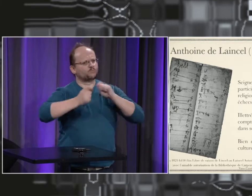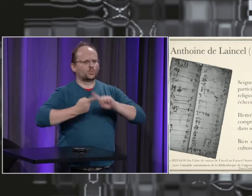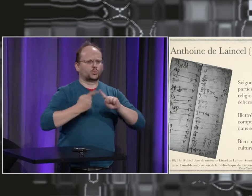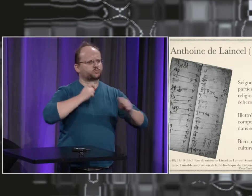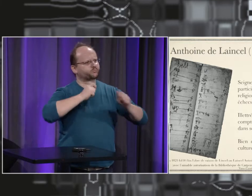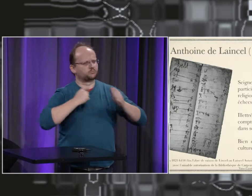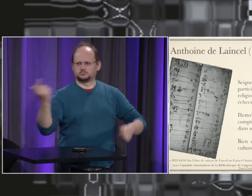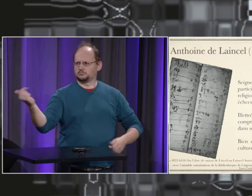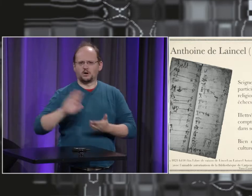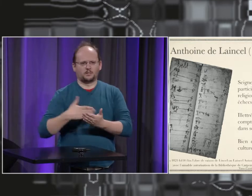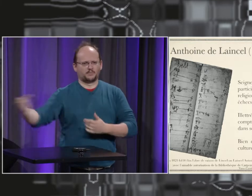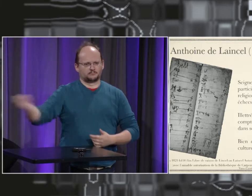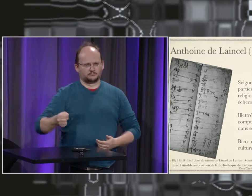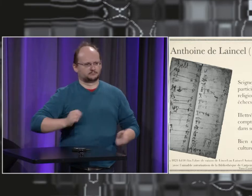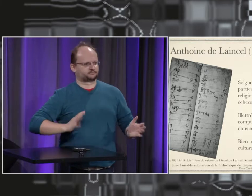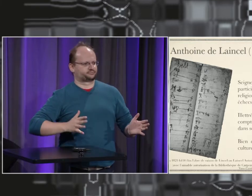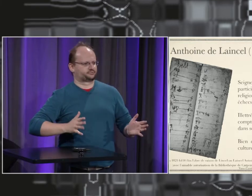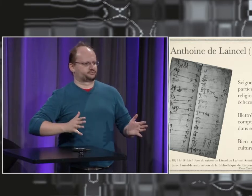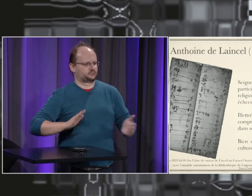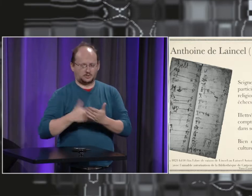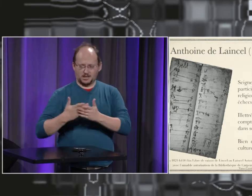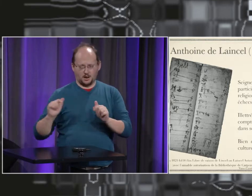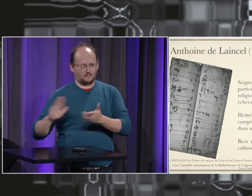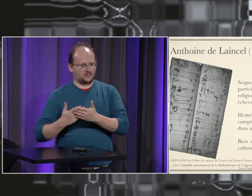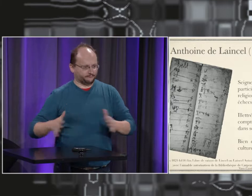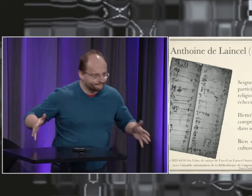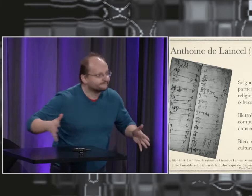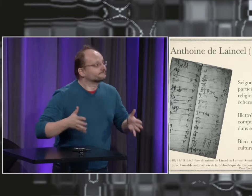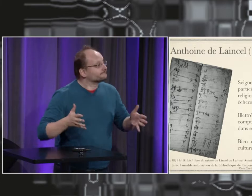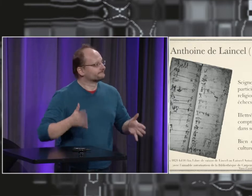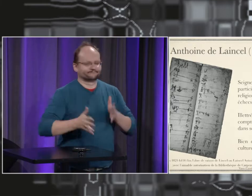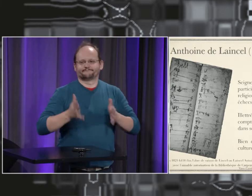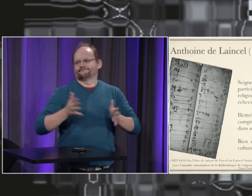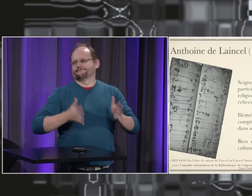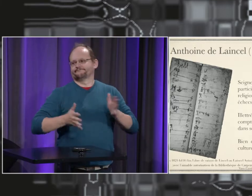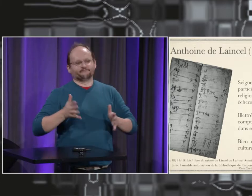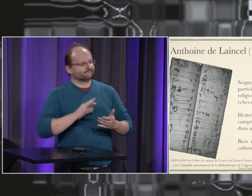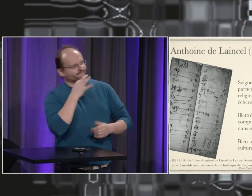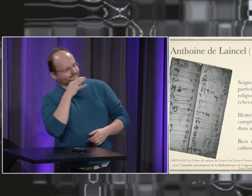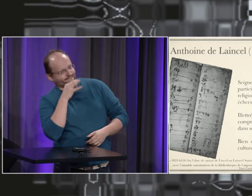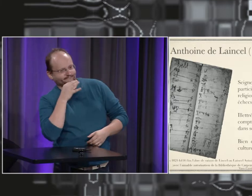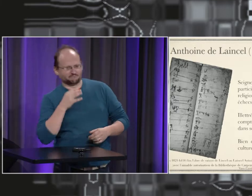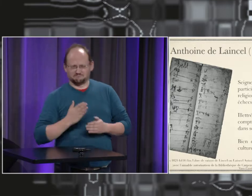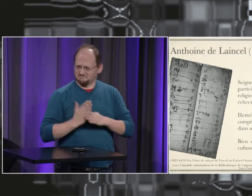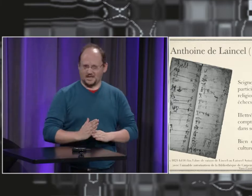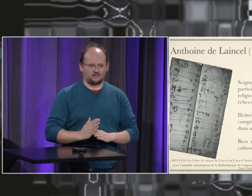Et quand il avait des rendez-vous importants, des rencontres importantes, il faisait appel à un interprète. Il avait toujours avec lui un interprète.